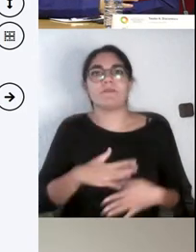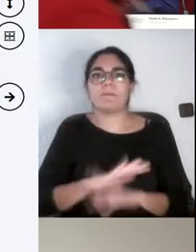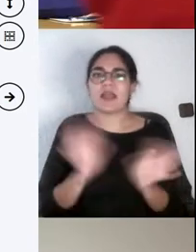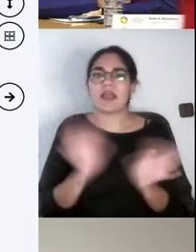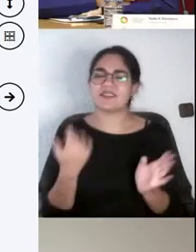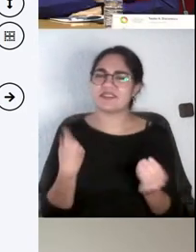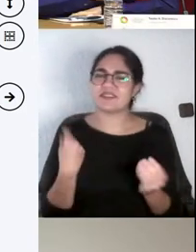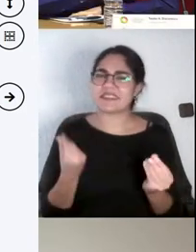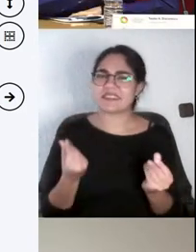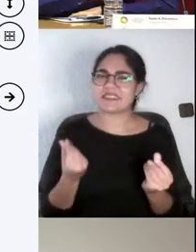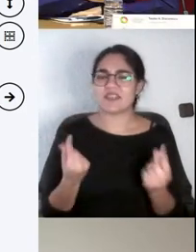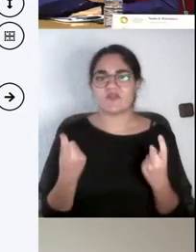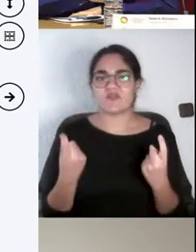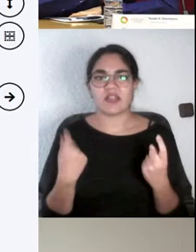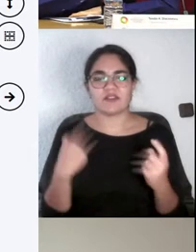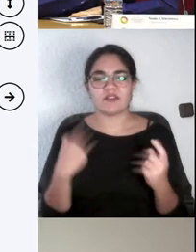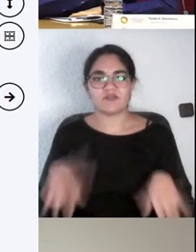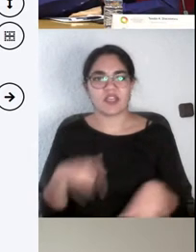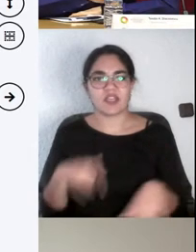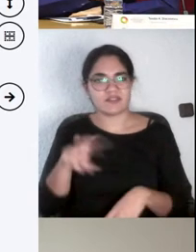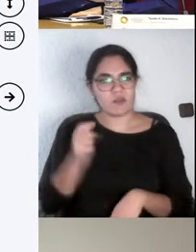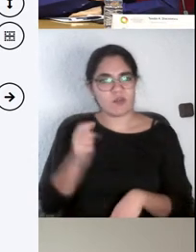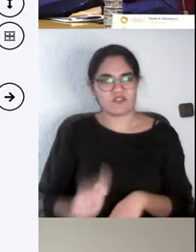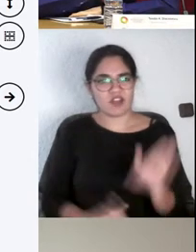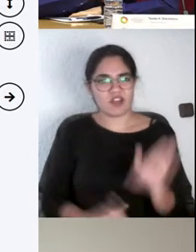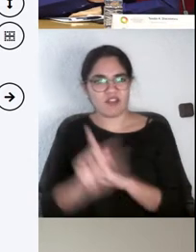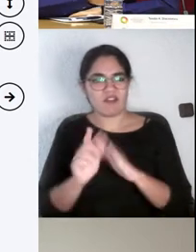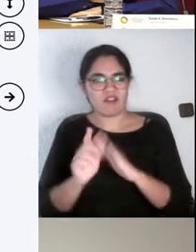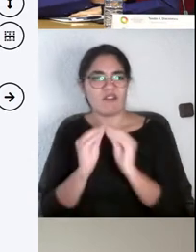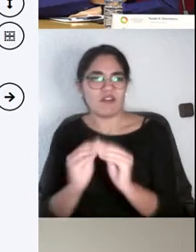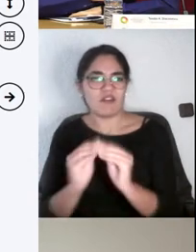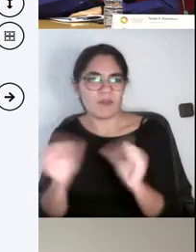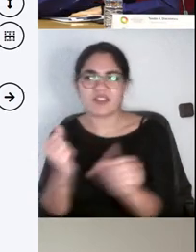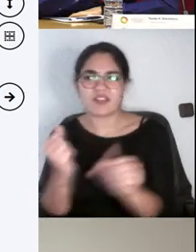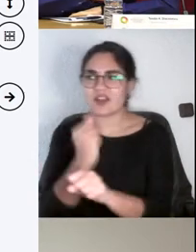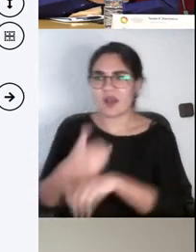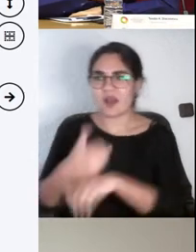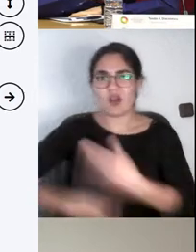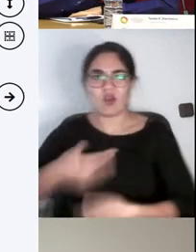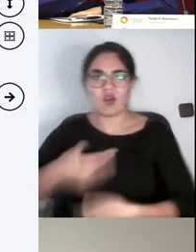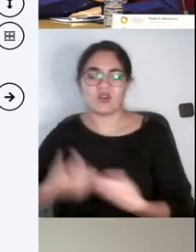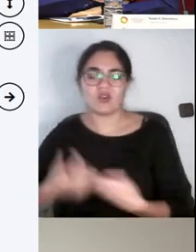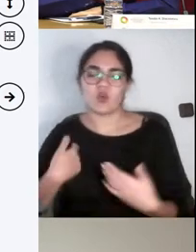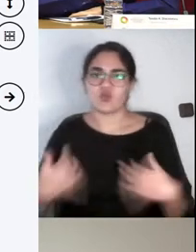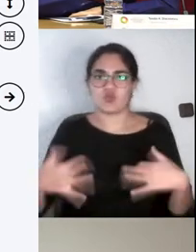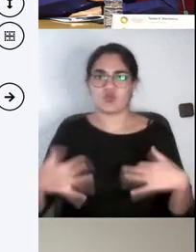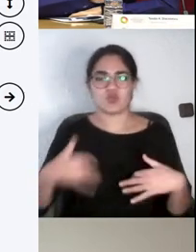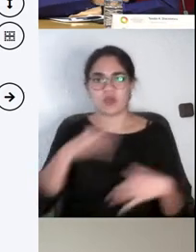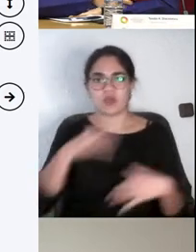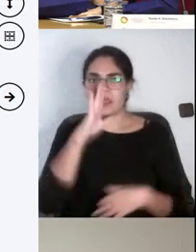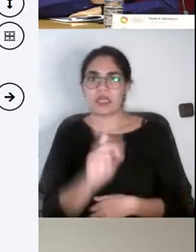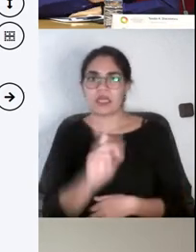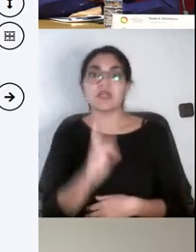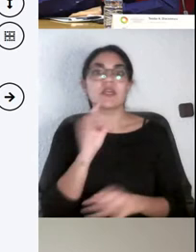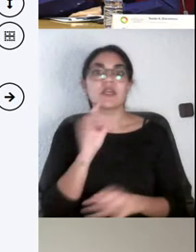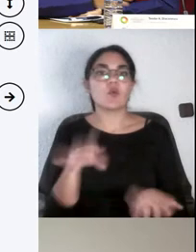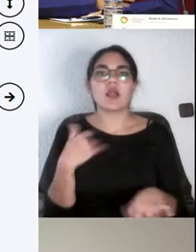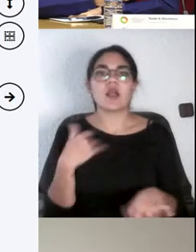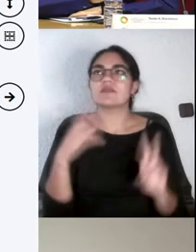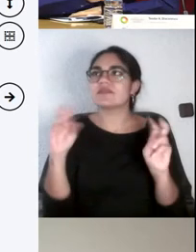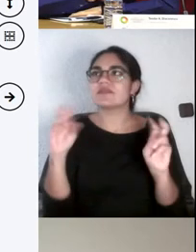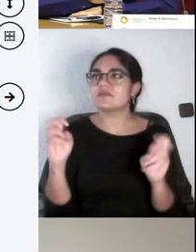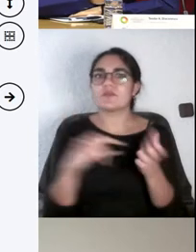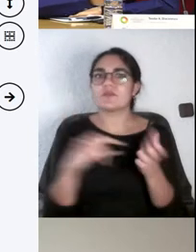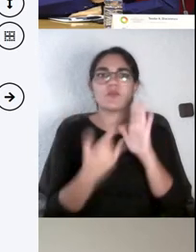teórica y te pones a trabajar y a desarrollar en cualquier proyecto, cualquier ámbito